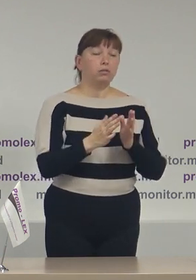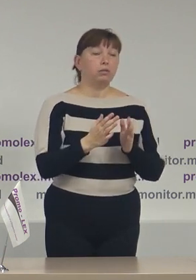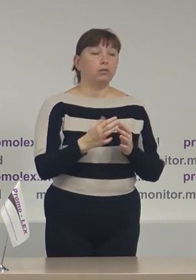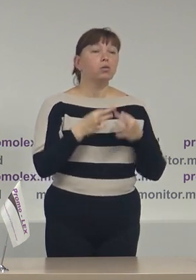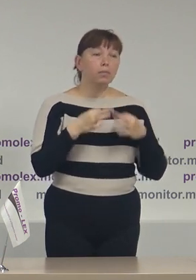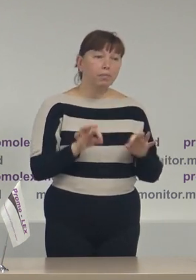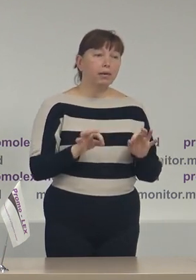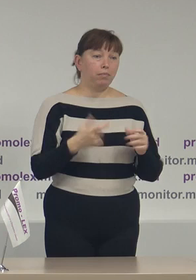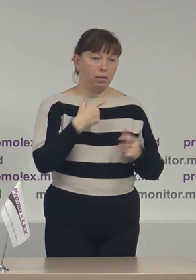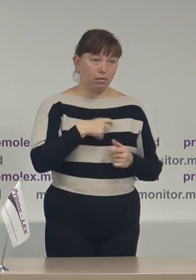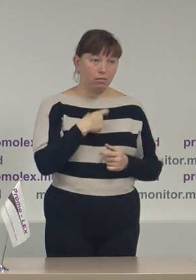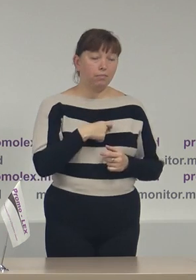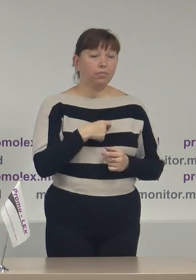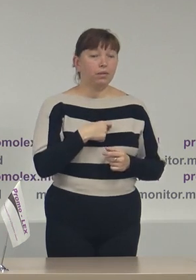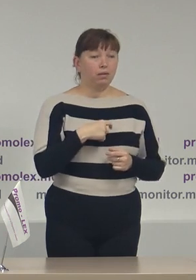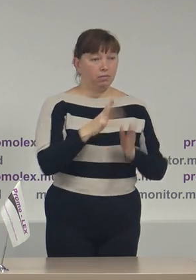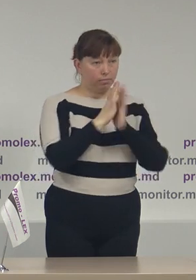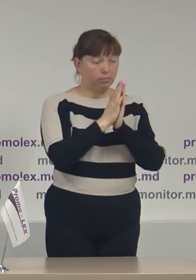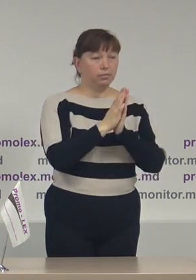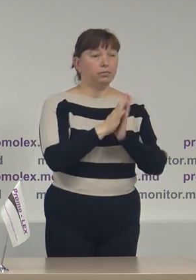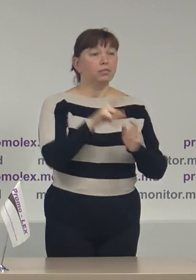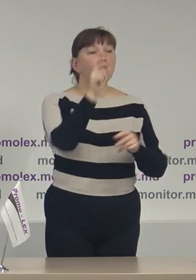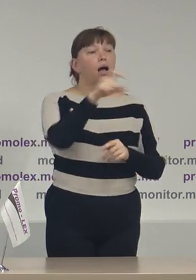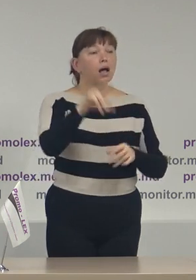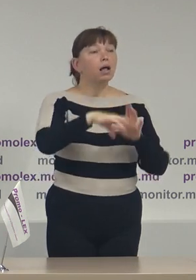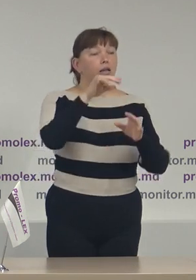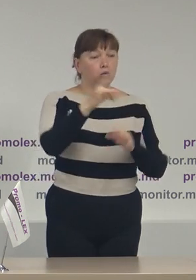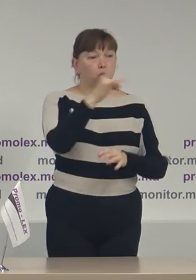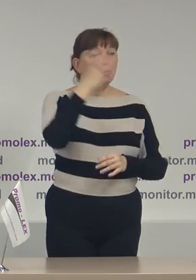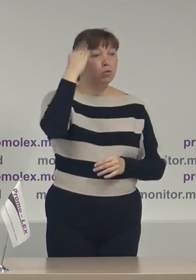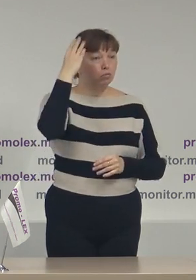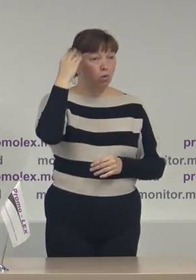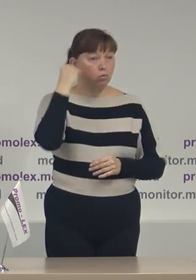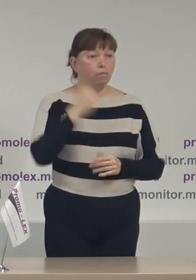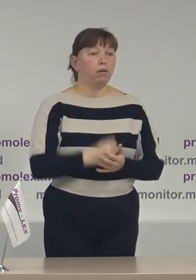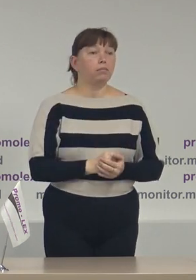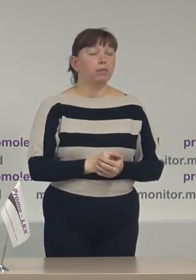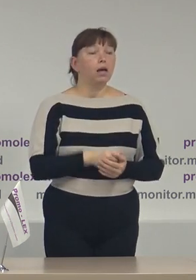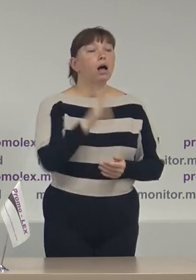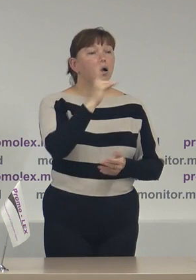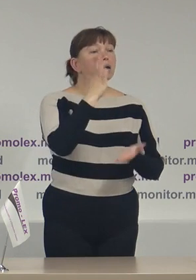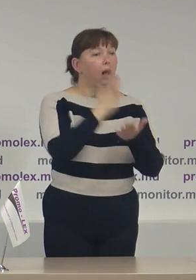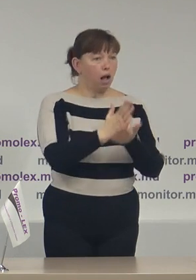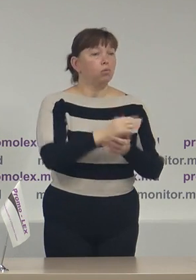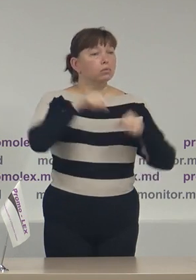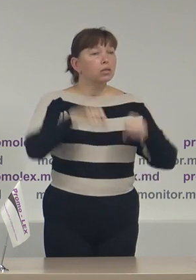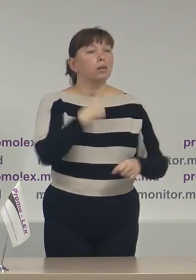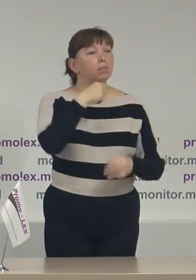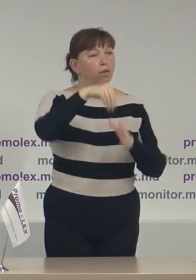dată să fac un apel către alegătorii din Republica Moldova, care au vot,